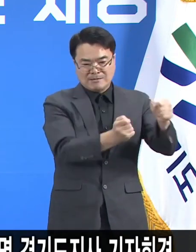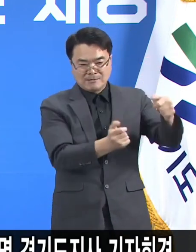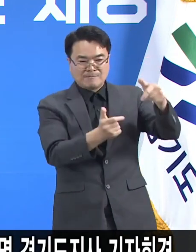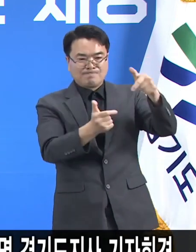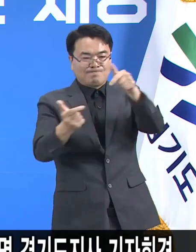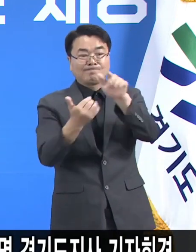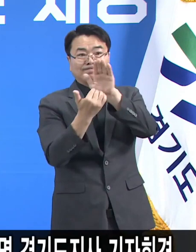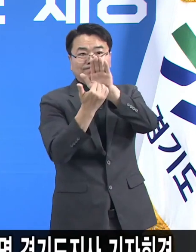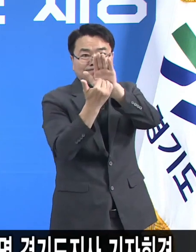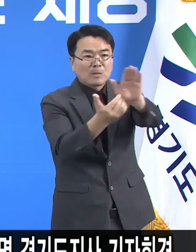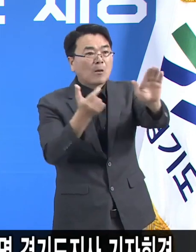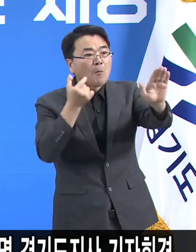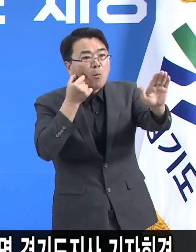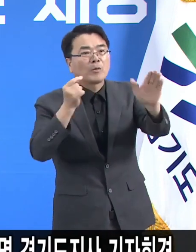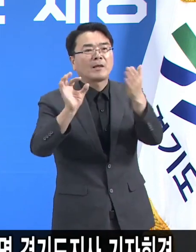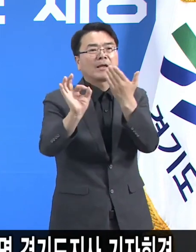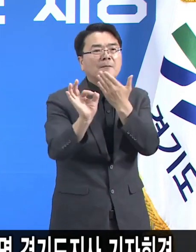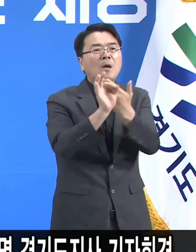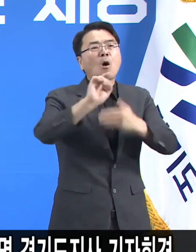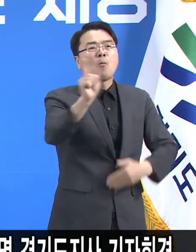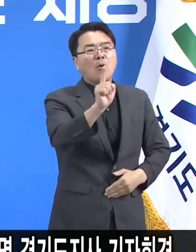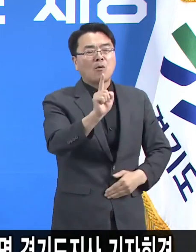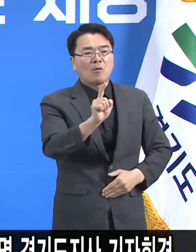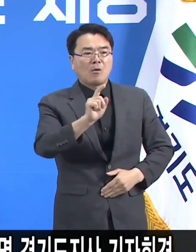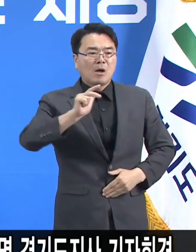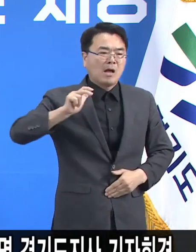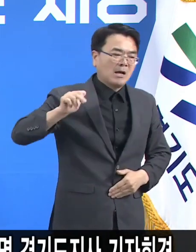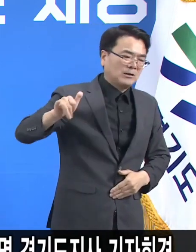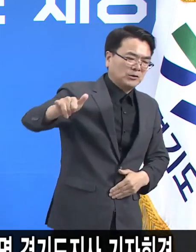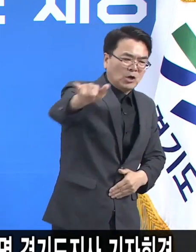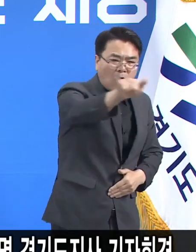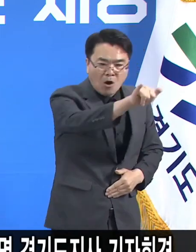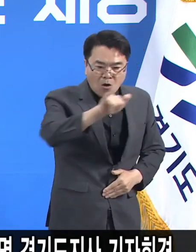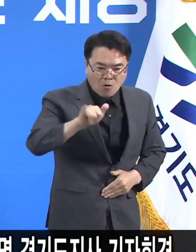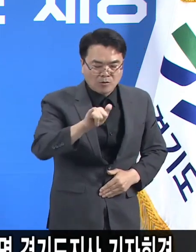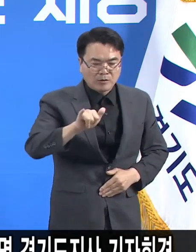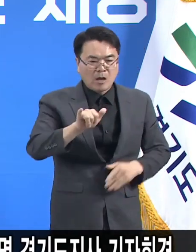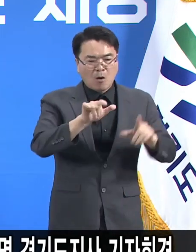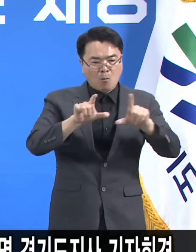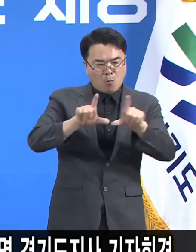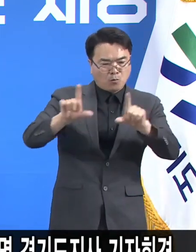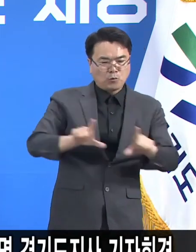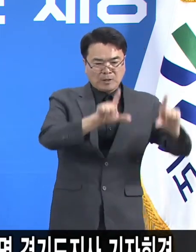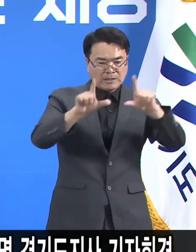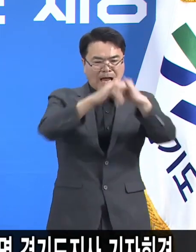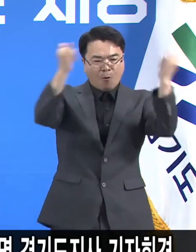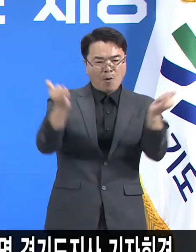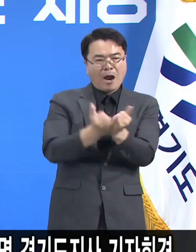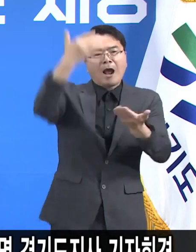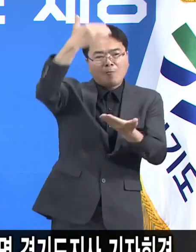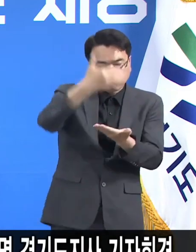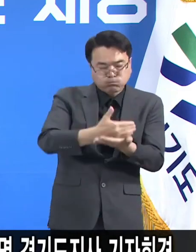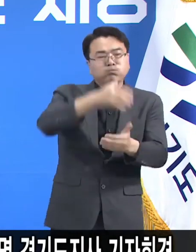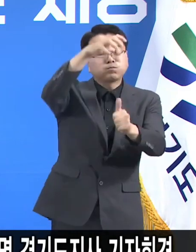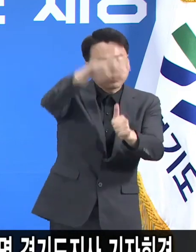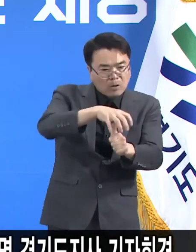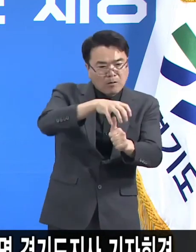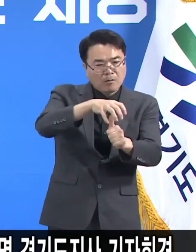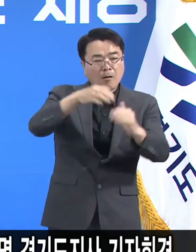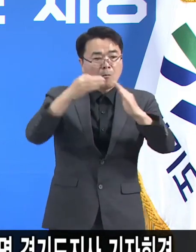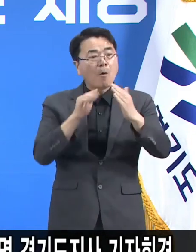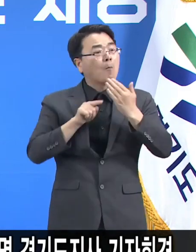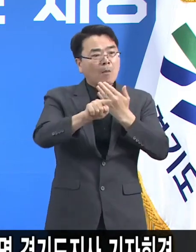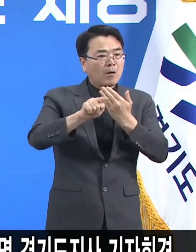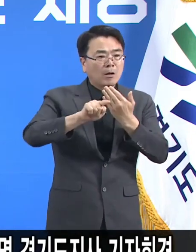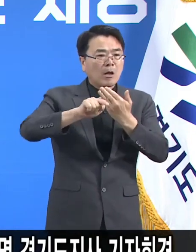저지하지 못하면 전국의 모든 일상이 전면 봉쇄되는 외출이 금지되는